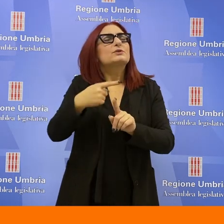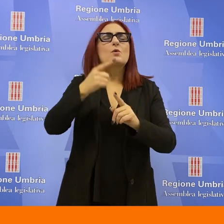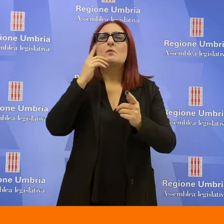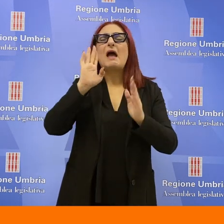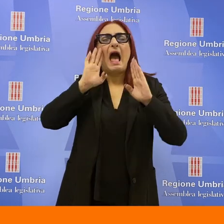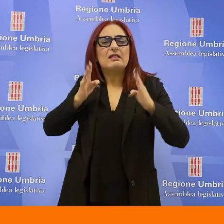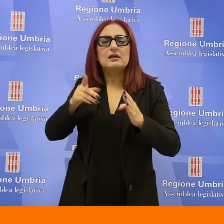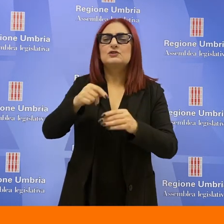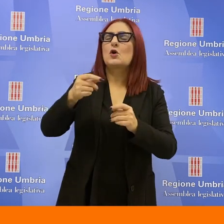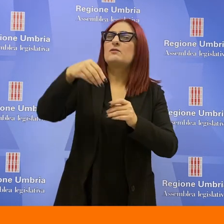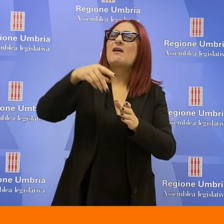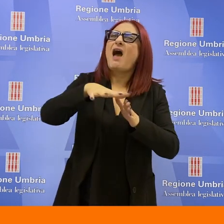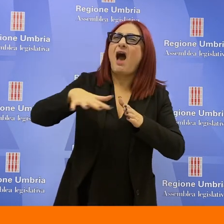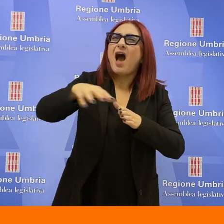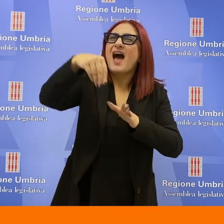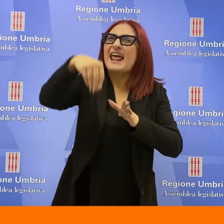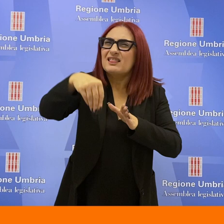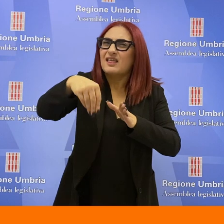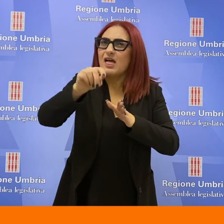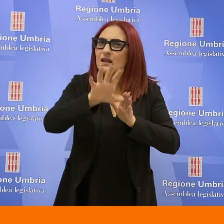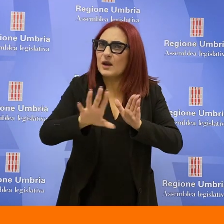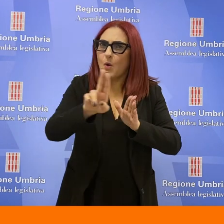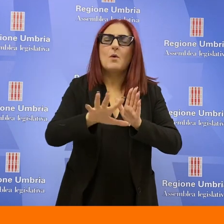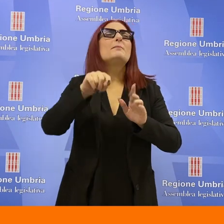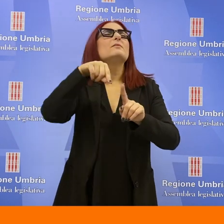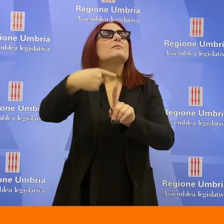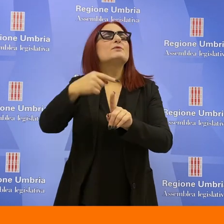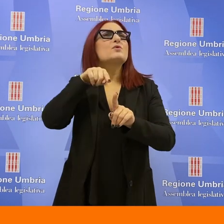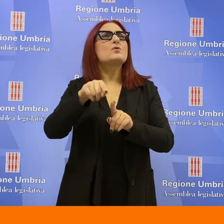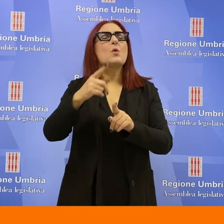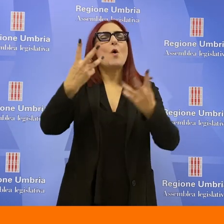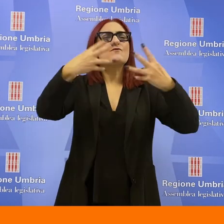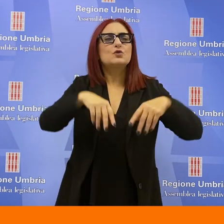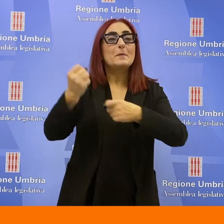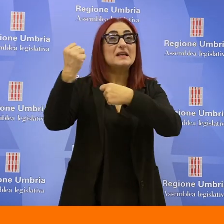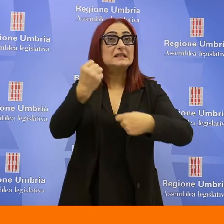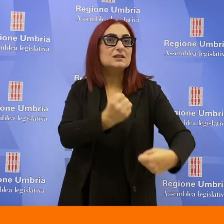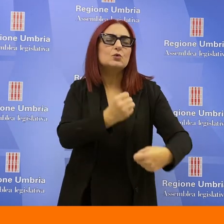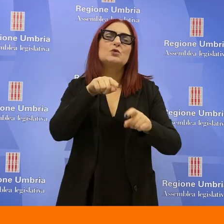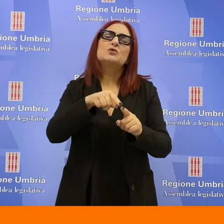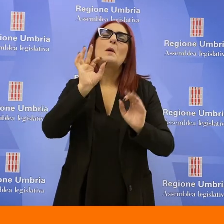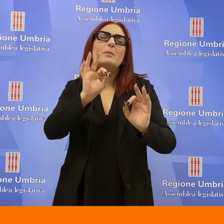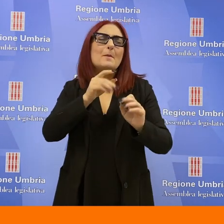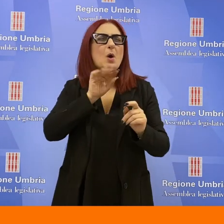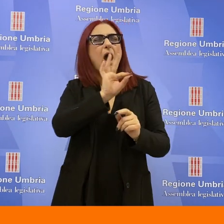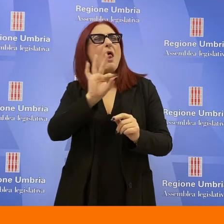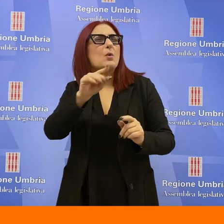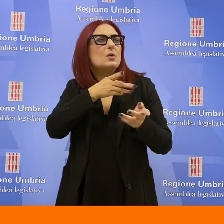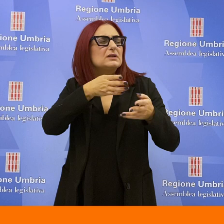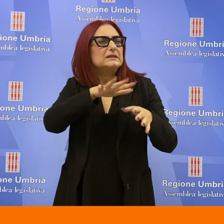attenzione alle aree interne e soprattutto anche al funzionamento delle istituzioni in quelle parti che